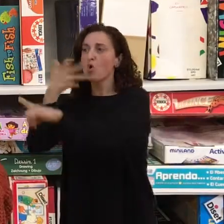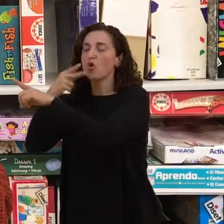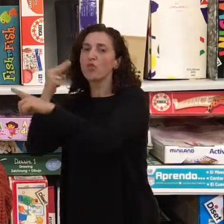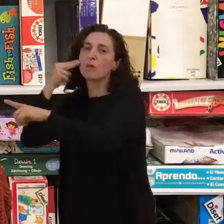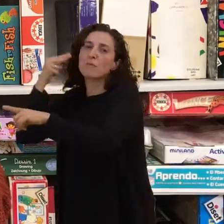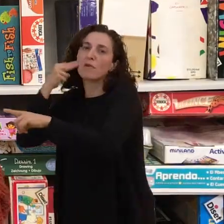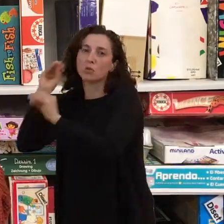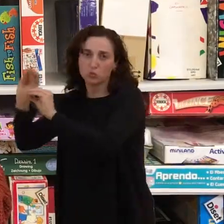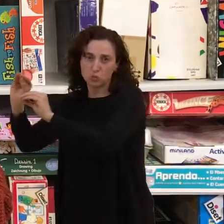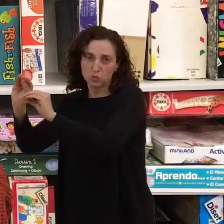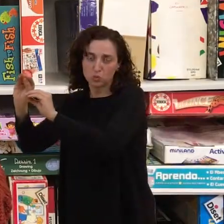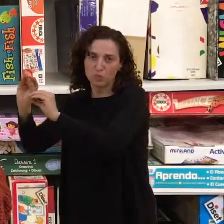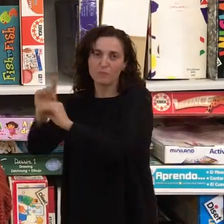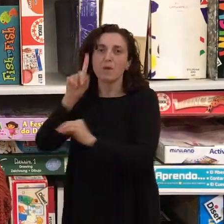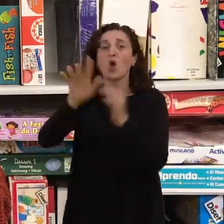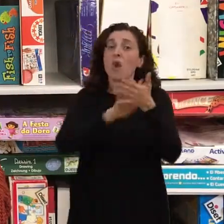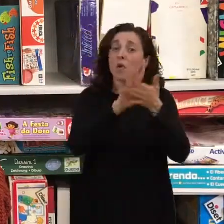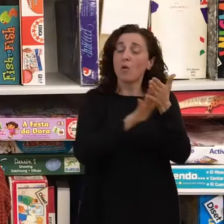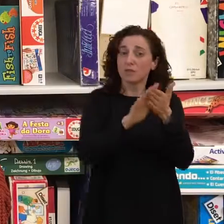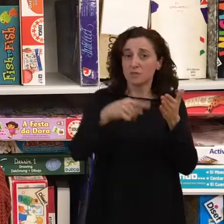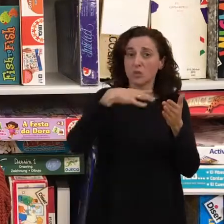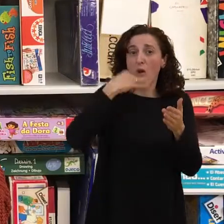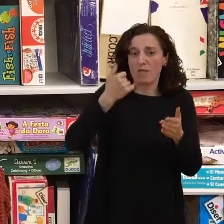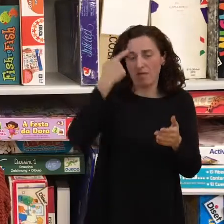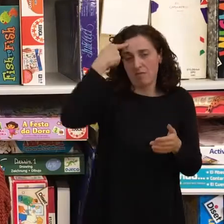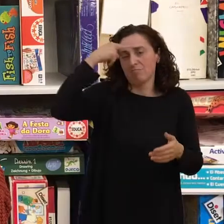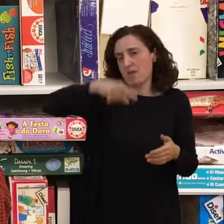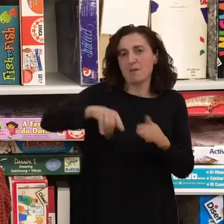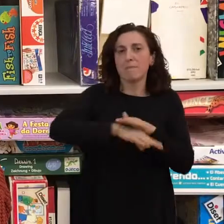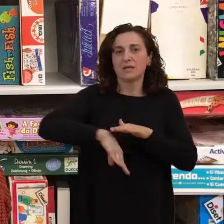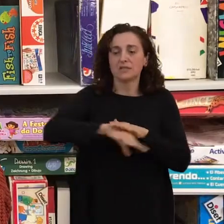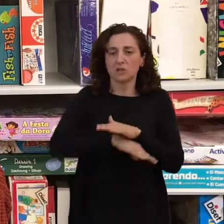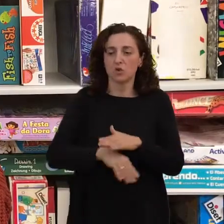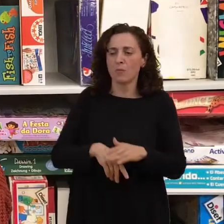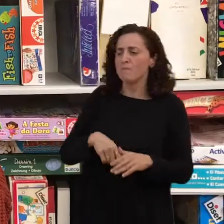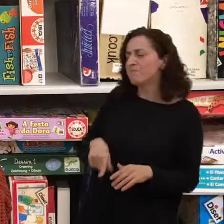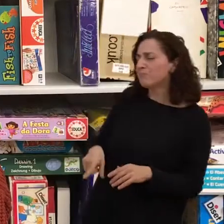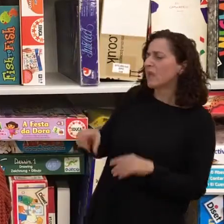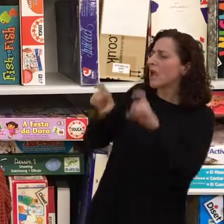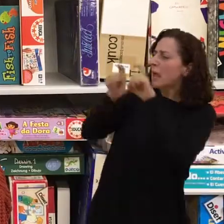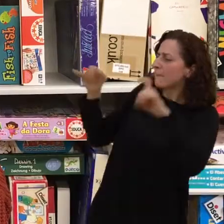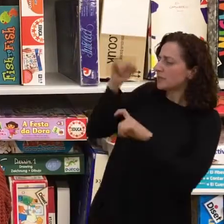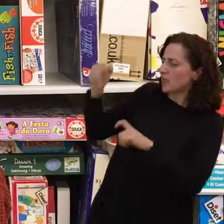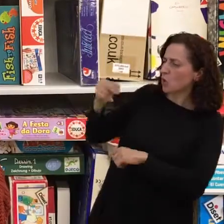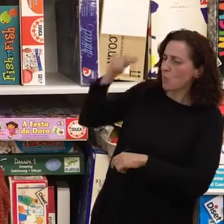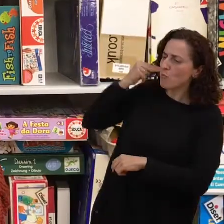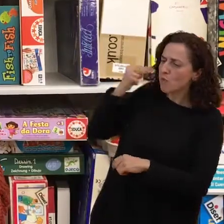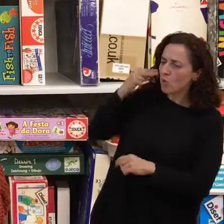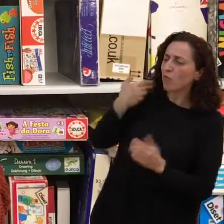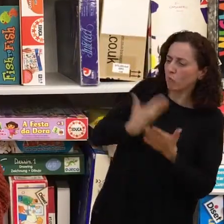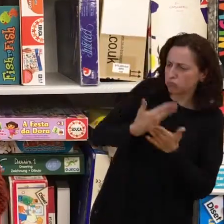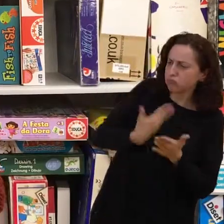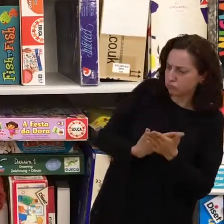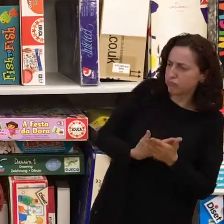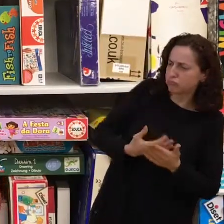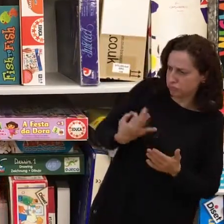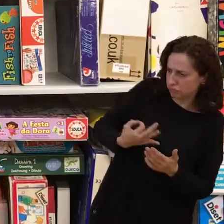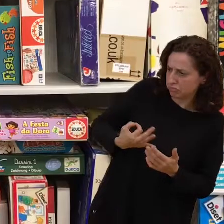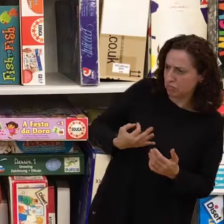lengua de signos es básico. ¿Y esos temores de los empresarios están justificados? Están justificados si solo nos